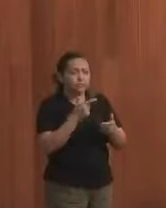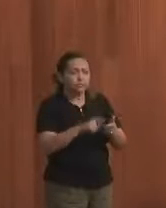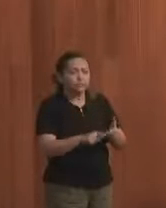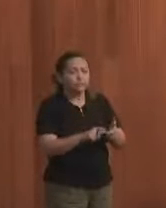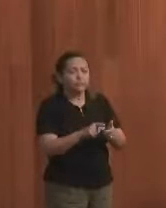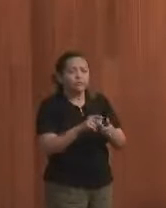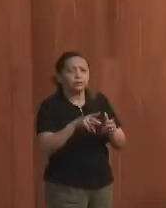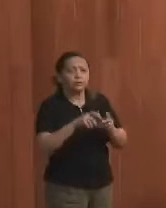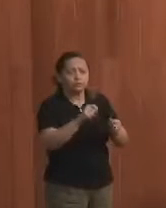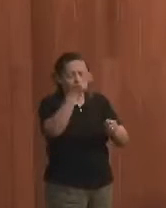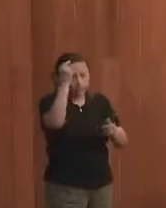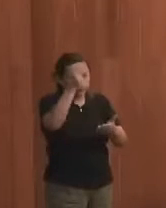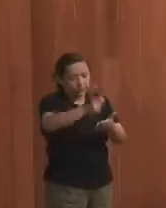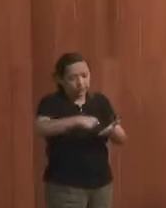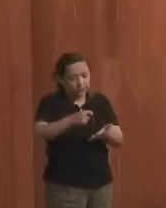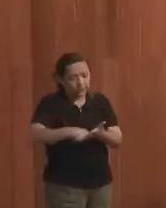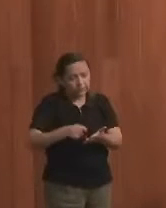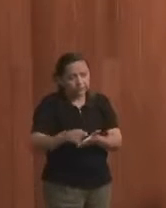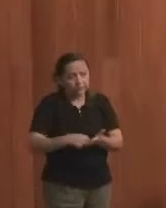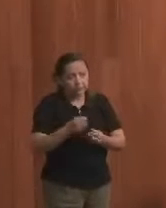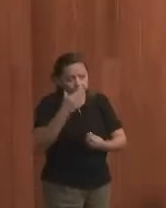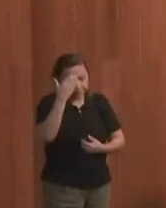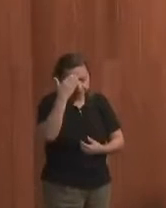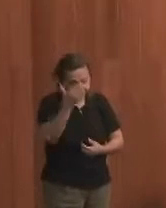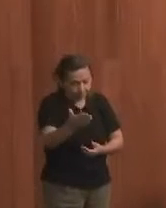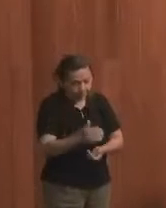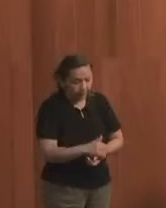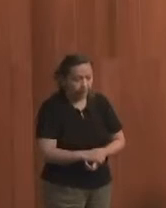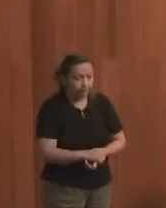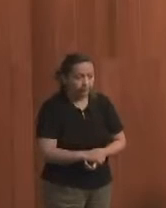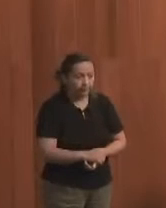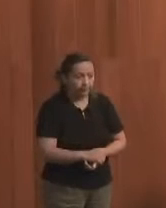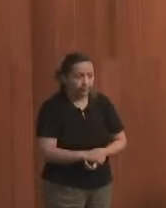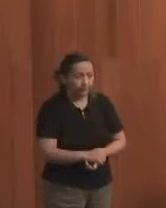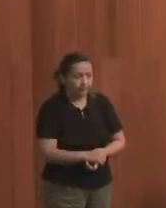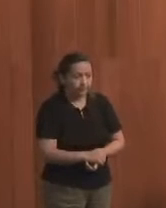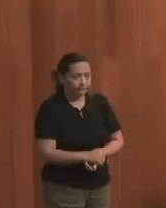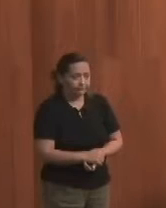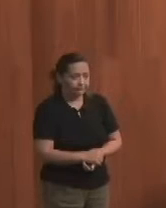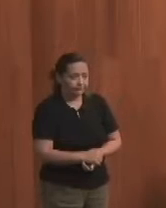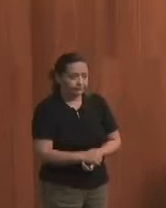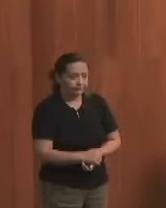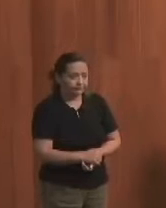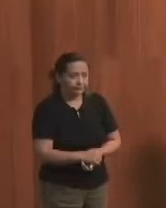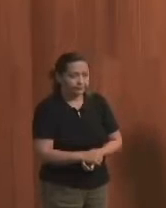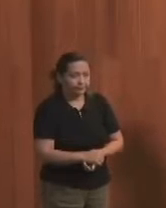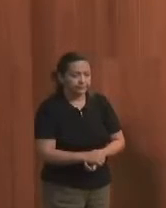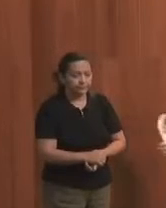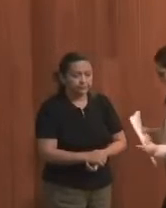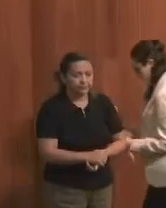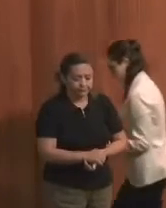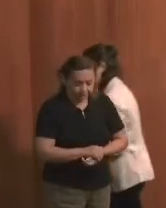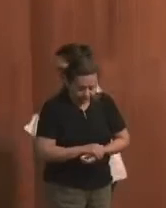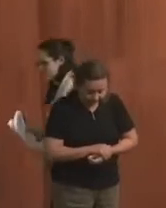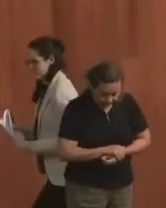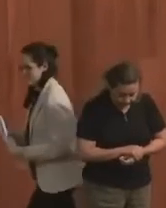organizações assinam o manifesto. Obrigada. Aplausos Aplausos Aplausos